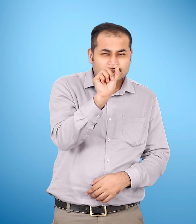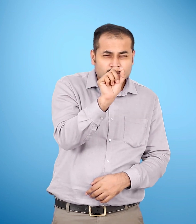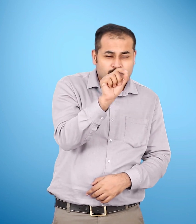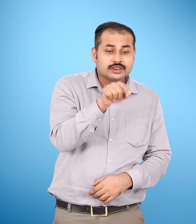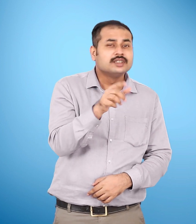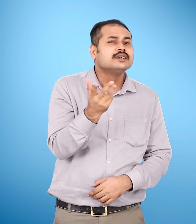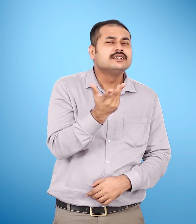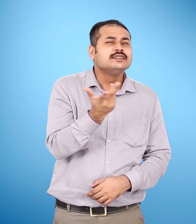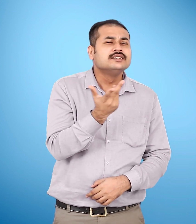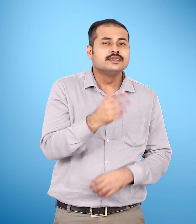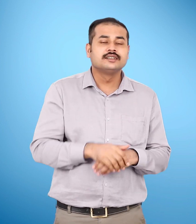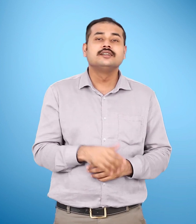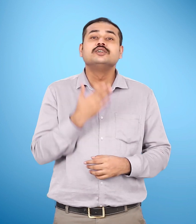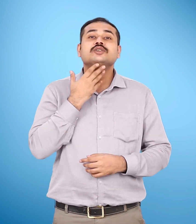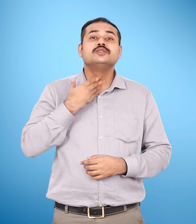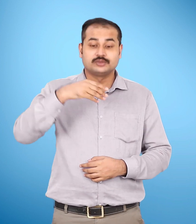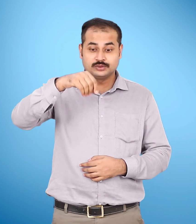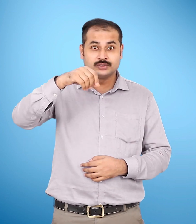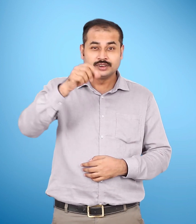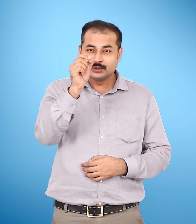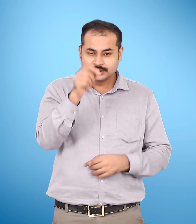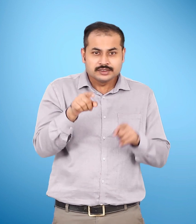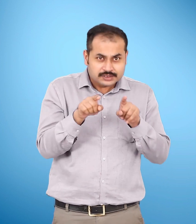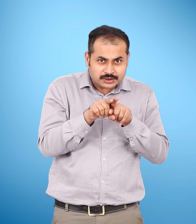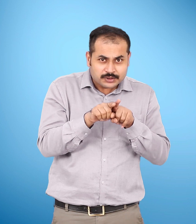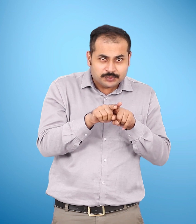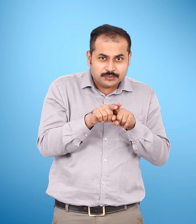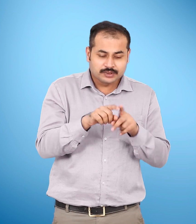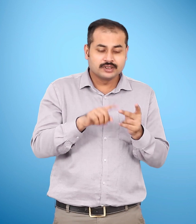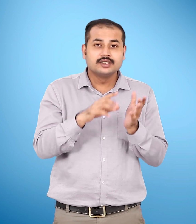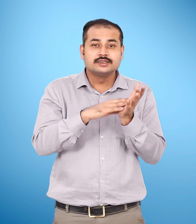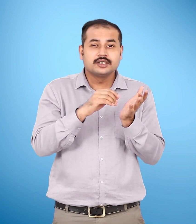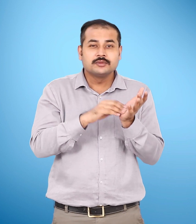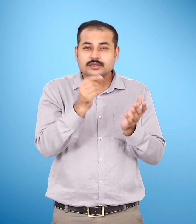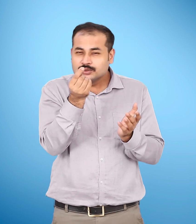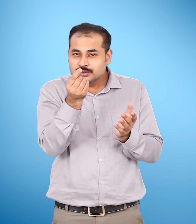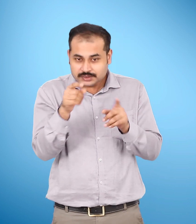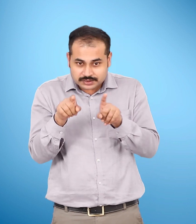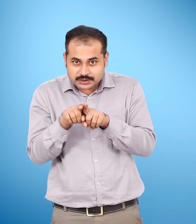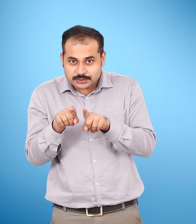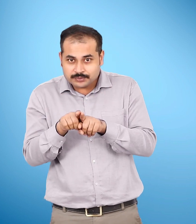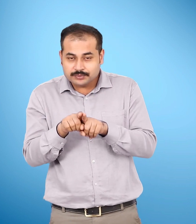चीनी के दाने जितनी चावल के दाने जितनी